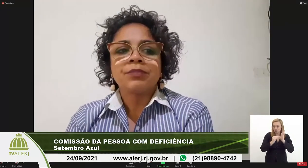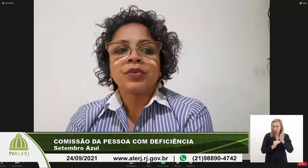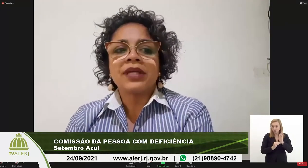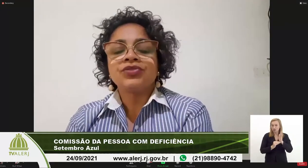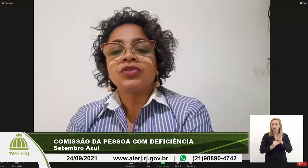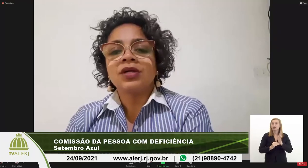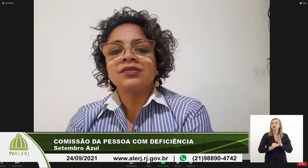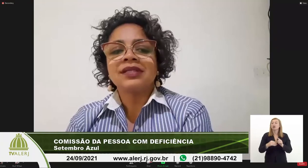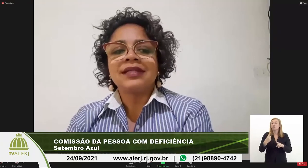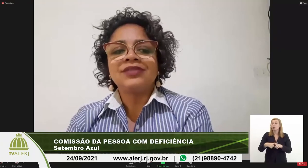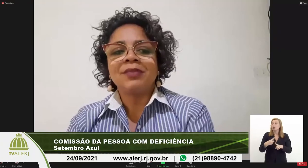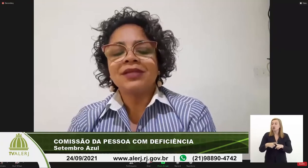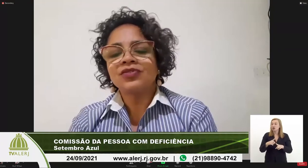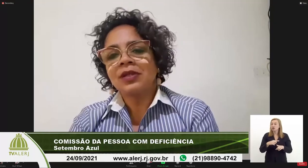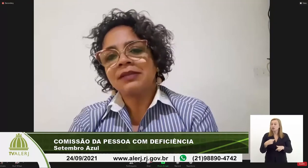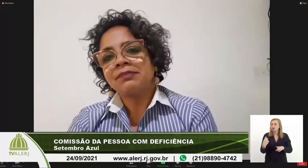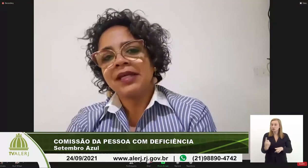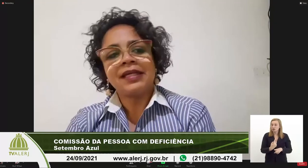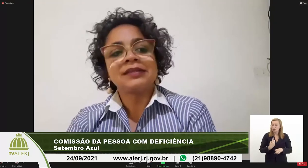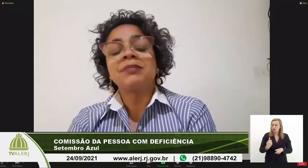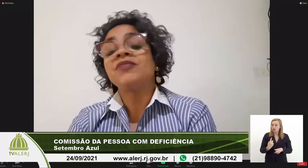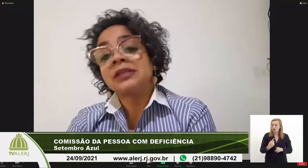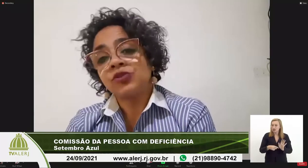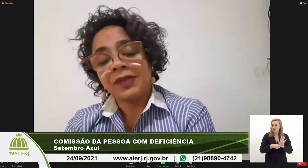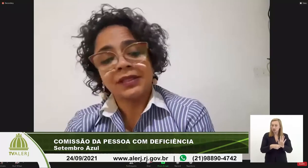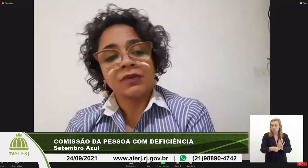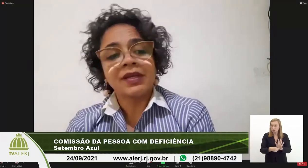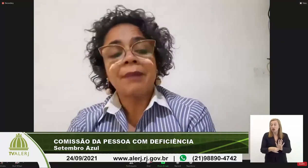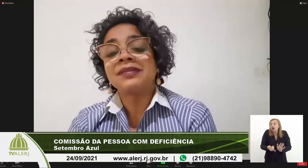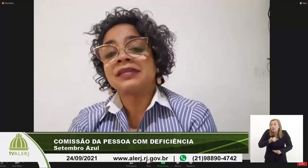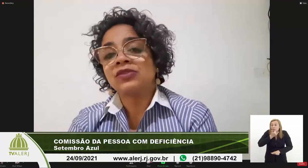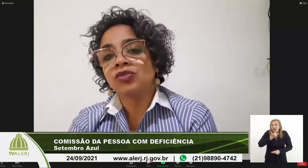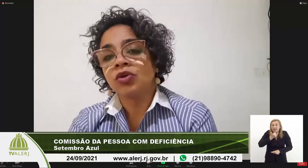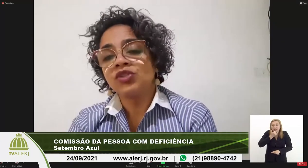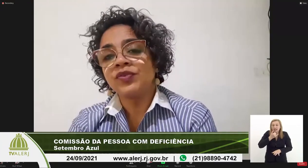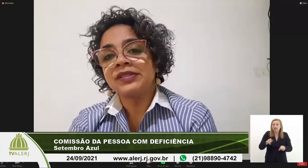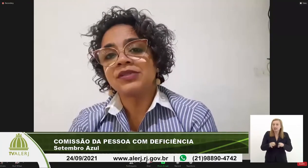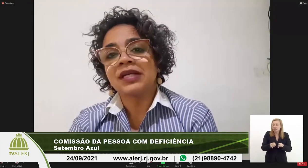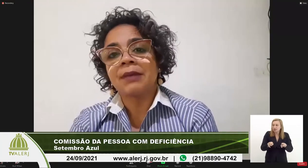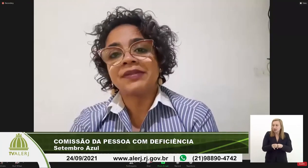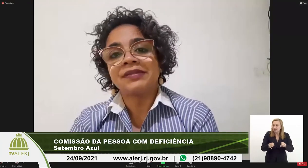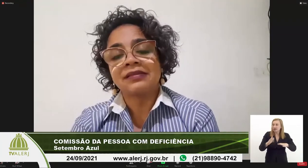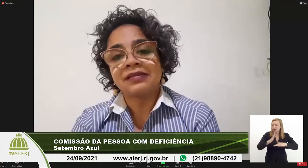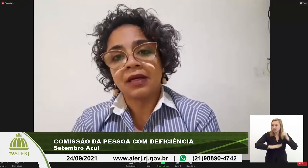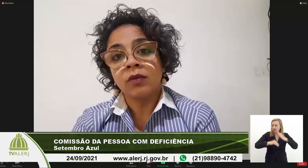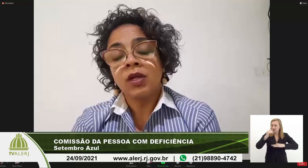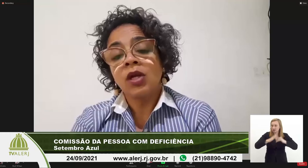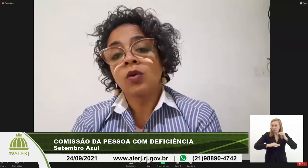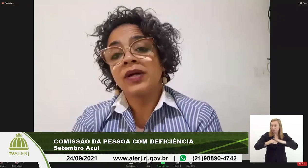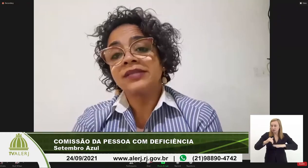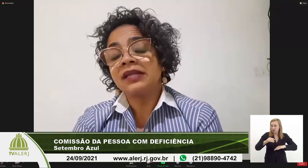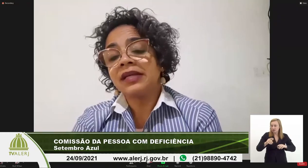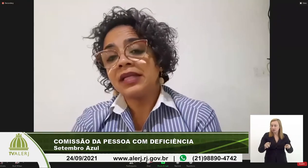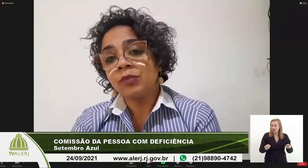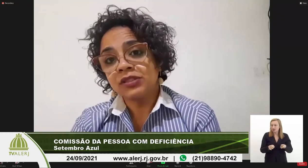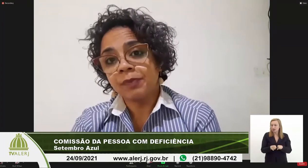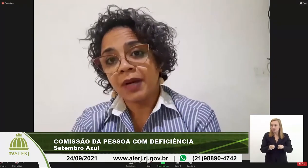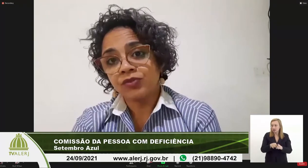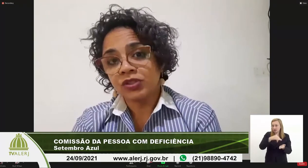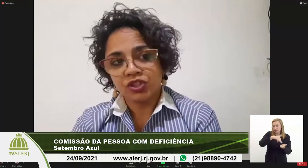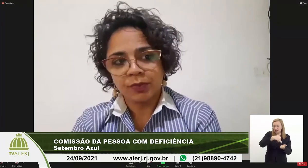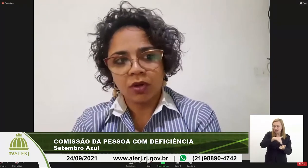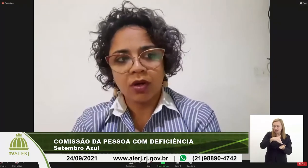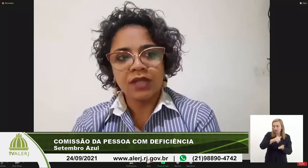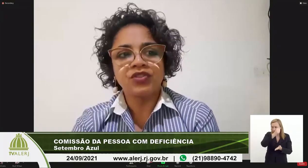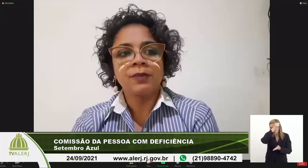porque os nossos atendimentos também fazemos perdão capacitações fizemos a capacitação com a secretaria municipal